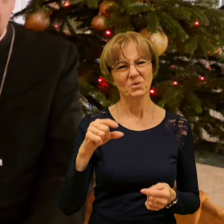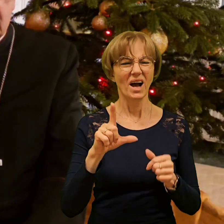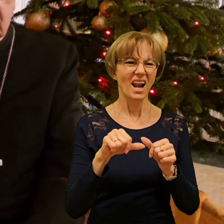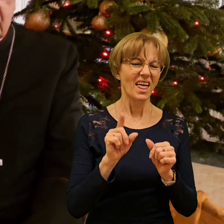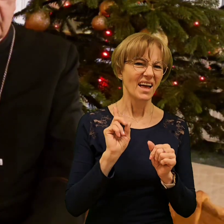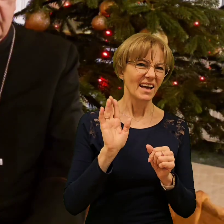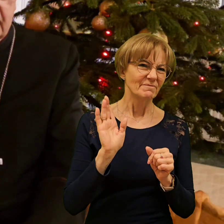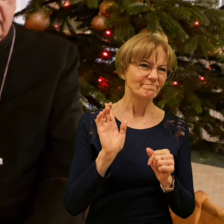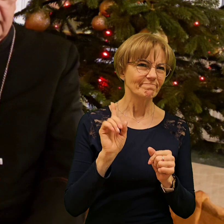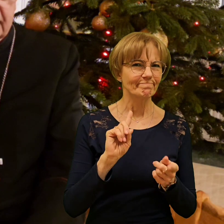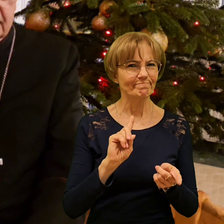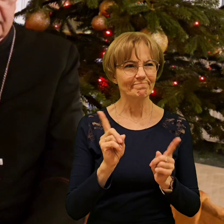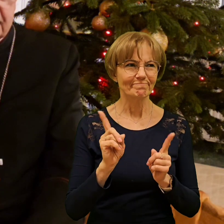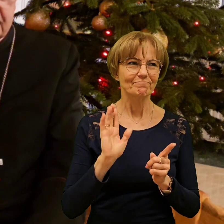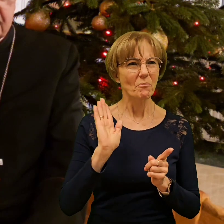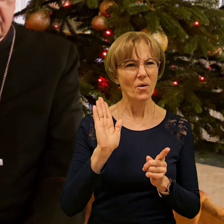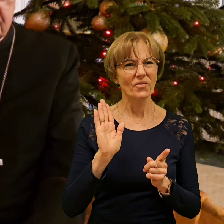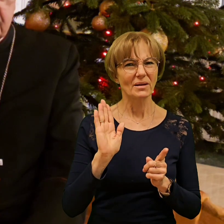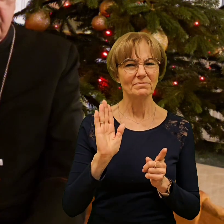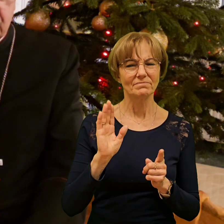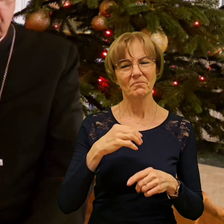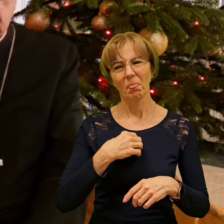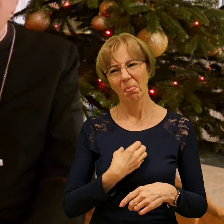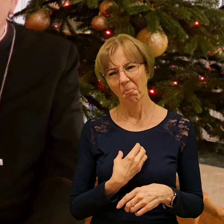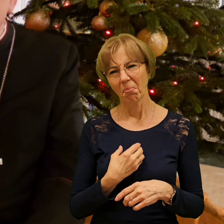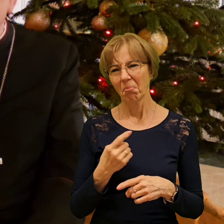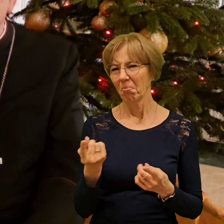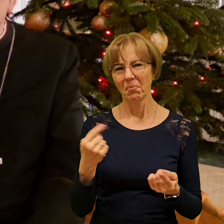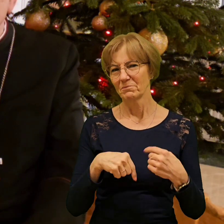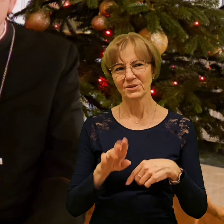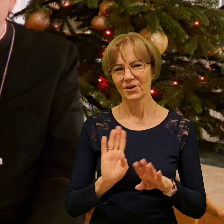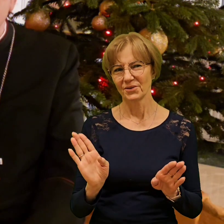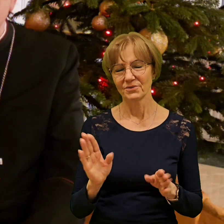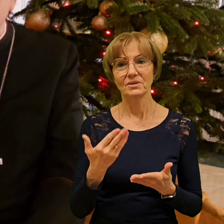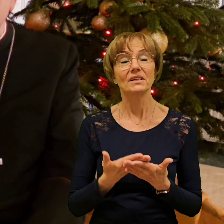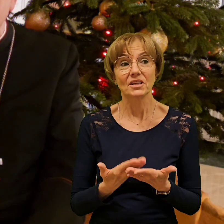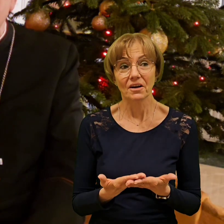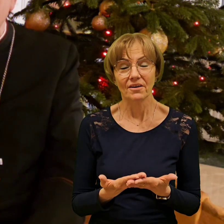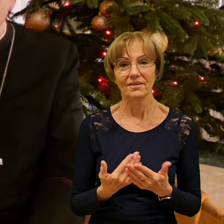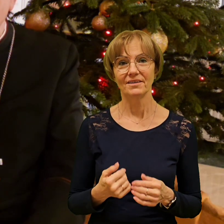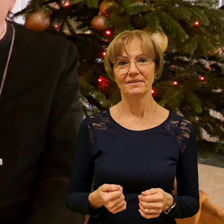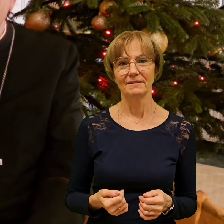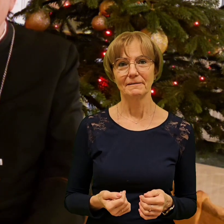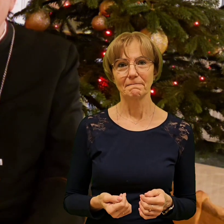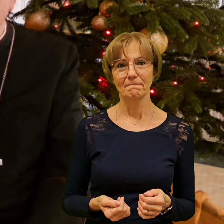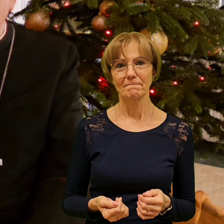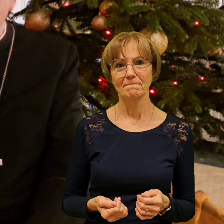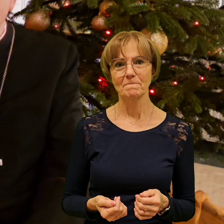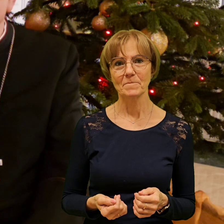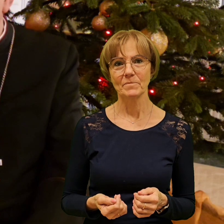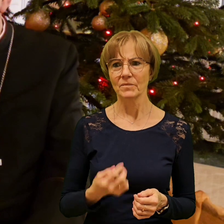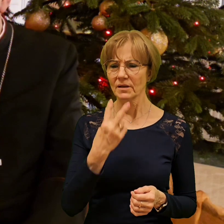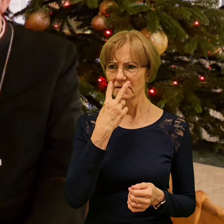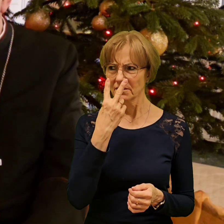zobaczyliśmy kto się pod nim kryje.